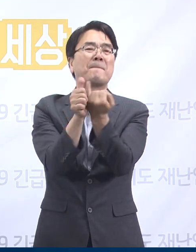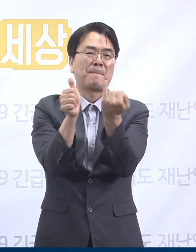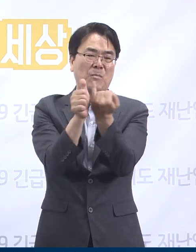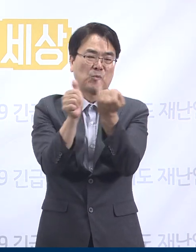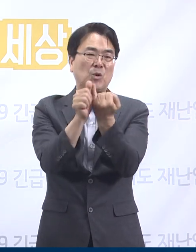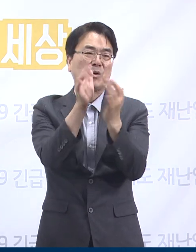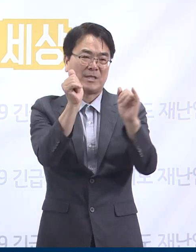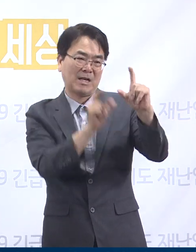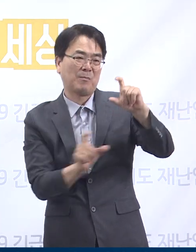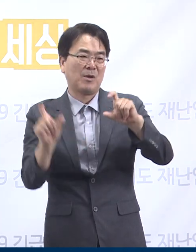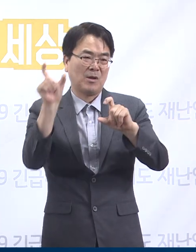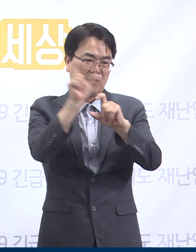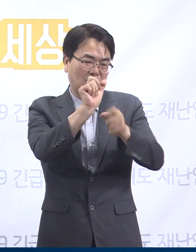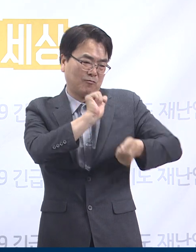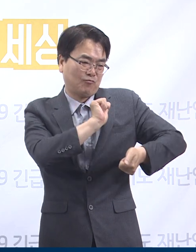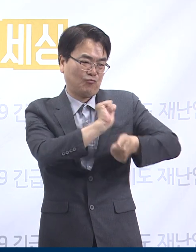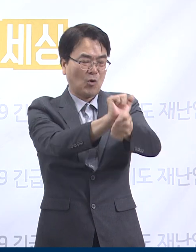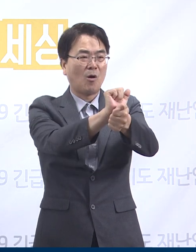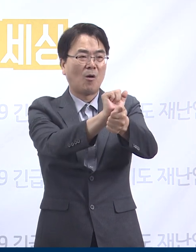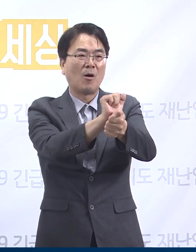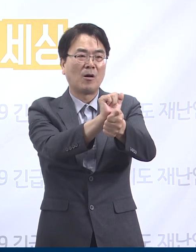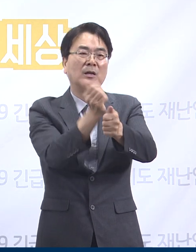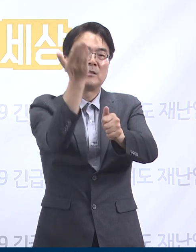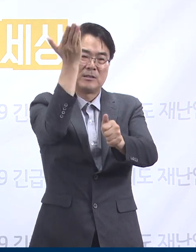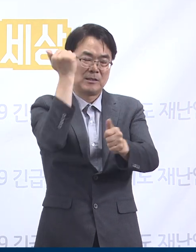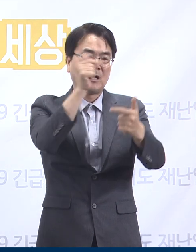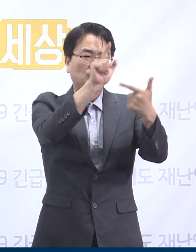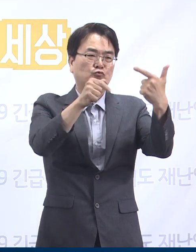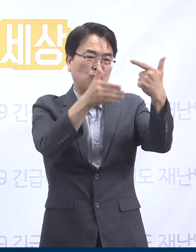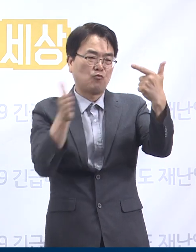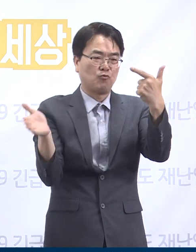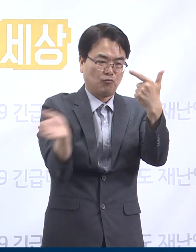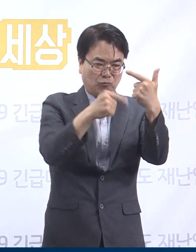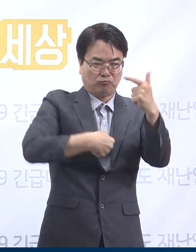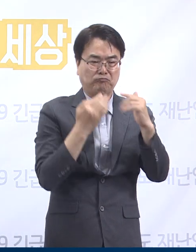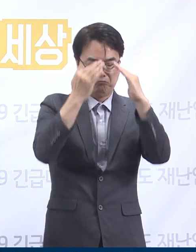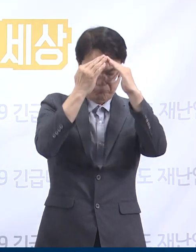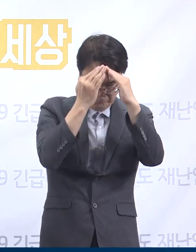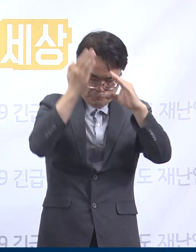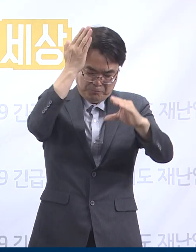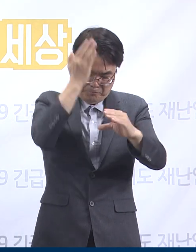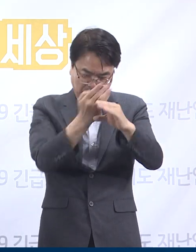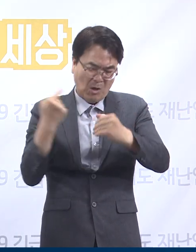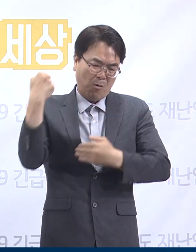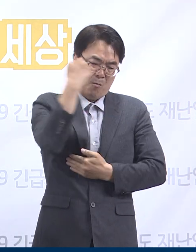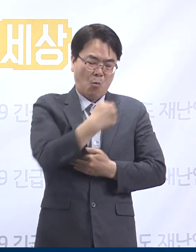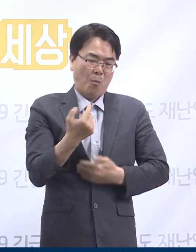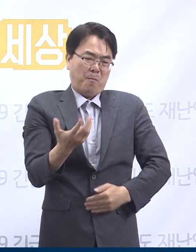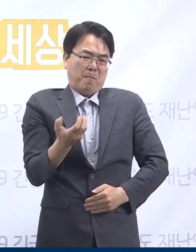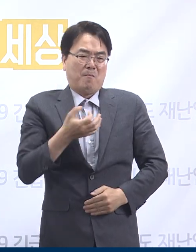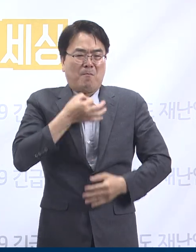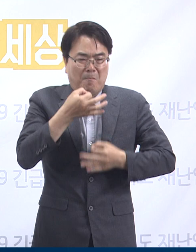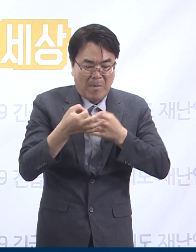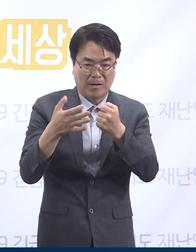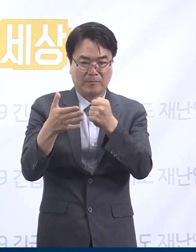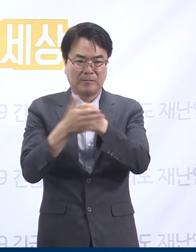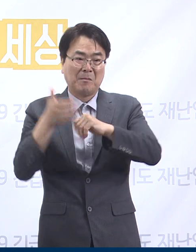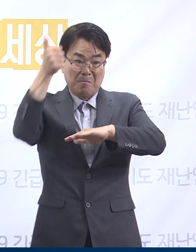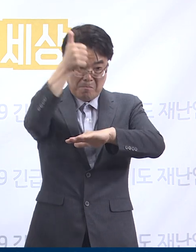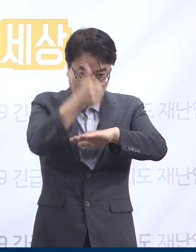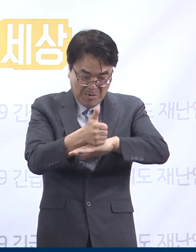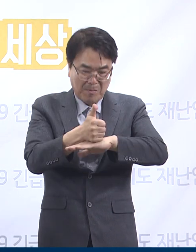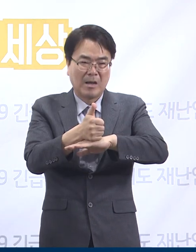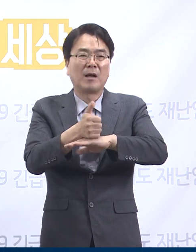지난 6월 9일부터 자가격리 중 12일 발현 및 근육통 등 증산 발현 후 14일 확진 판정을 받았습니다.